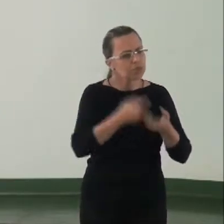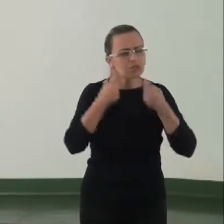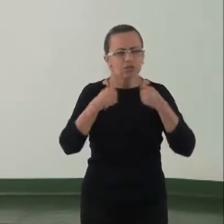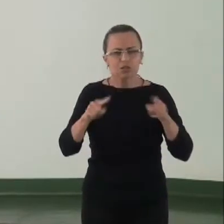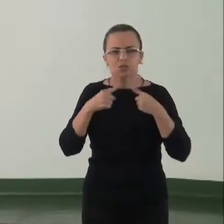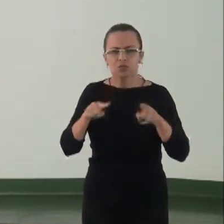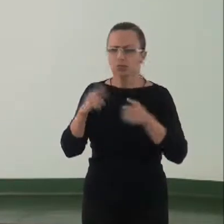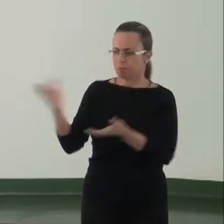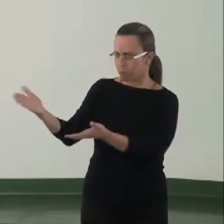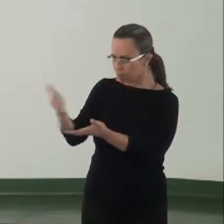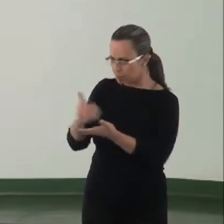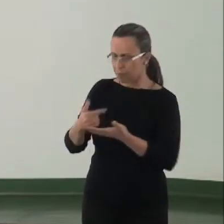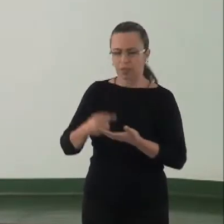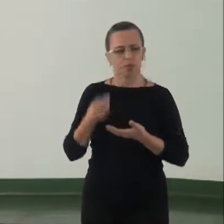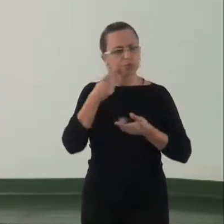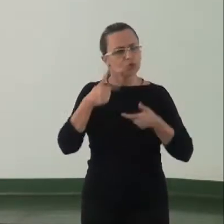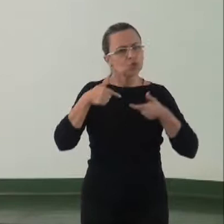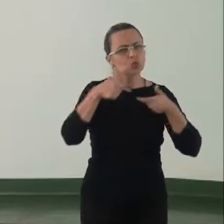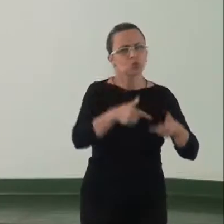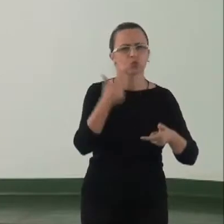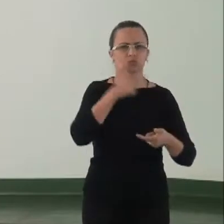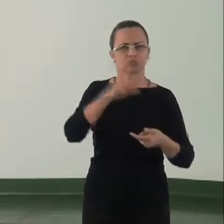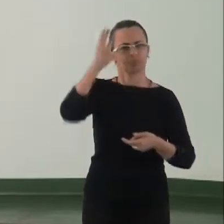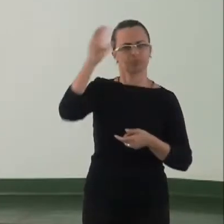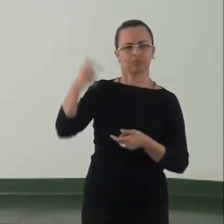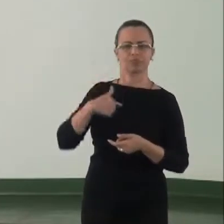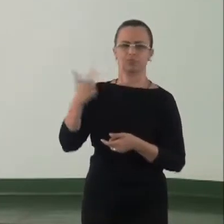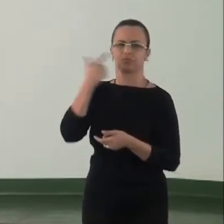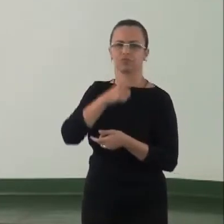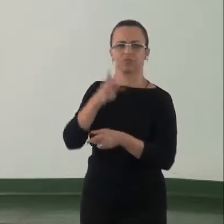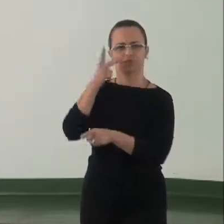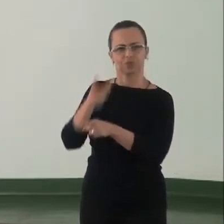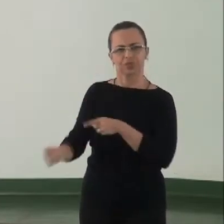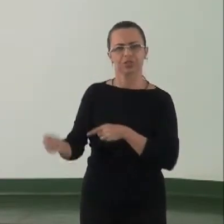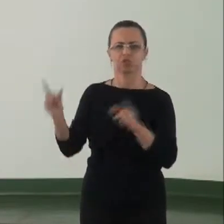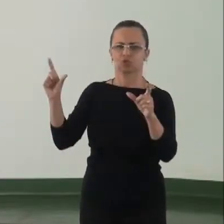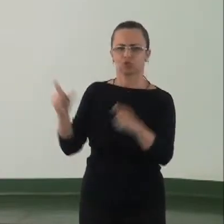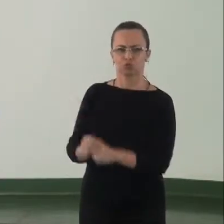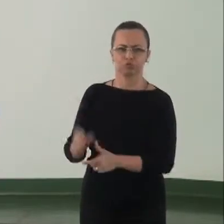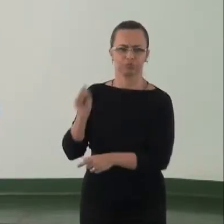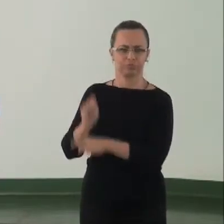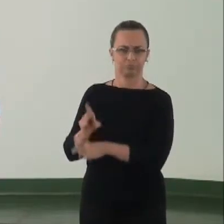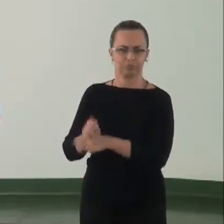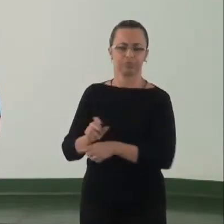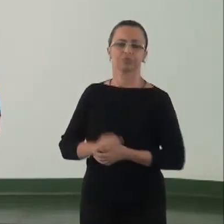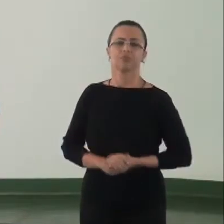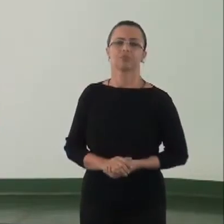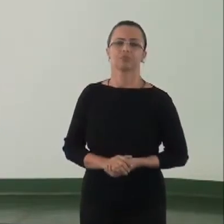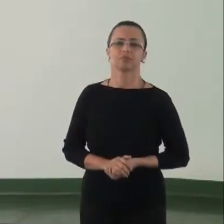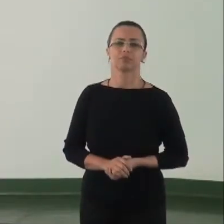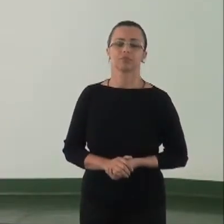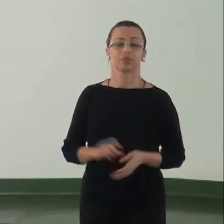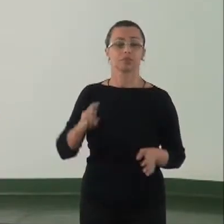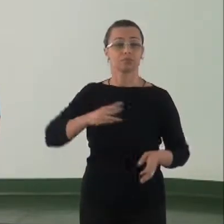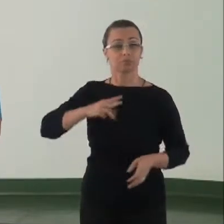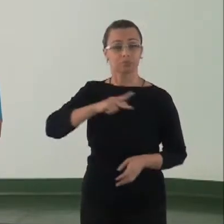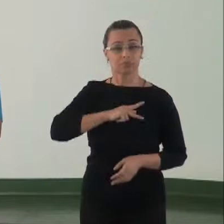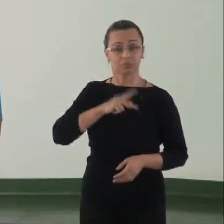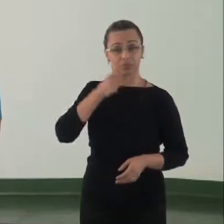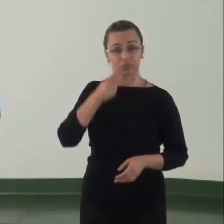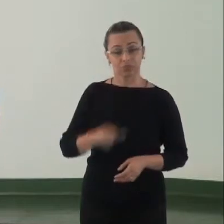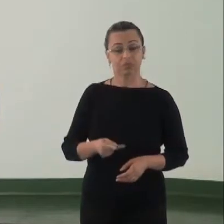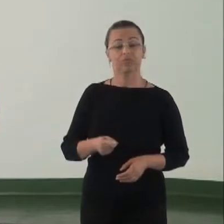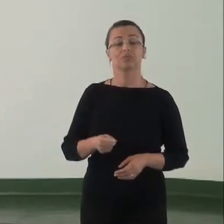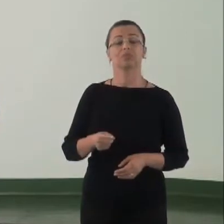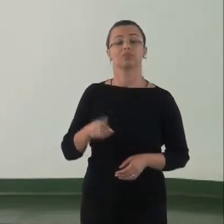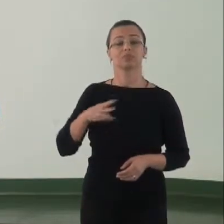e encaminhar soluções aos problemas relacionados aos impactos agrotóxicos. Que o Ministério Público, quando nós falamos Ministério Público, nós referimos